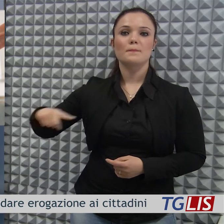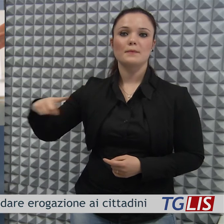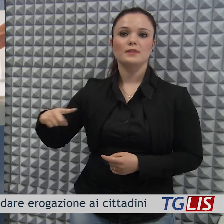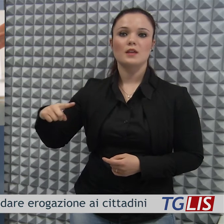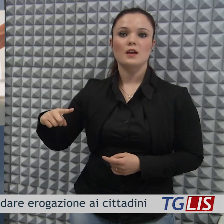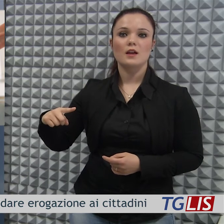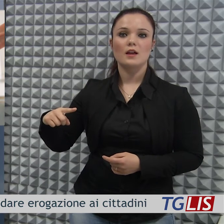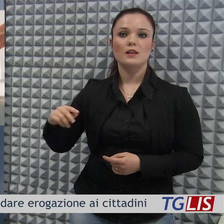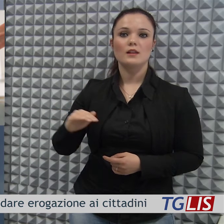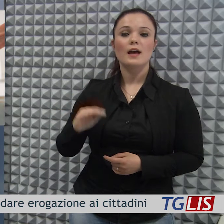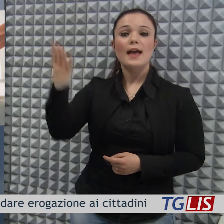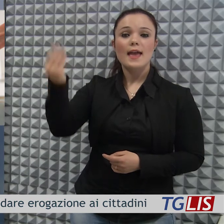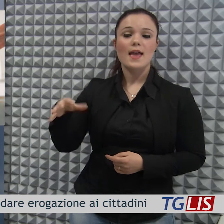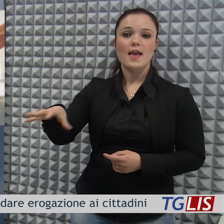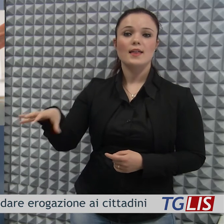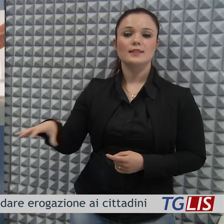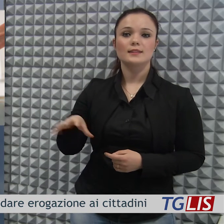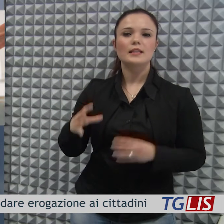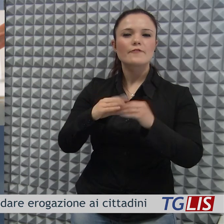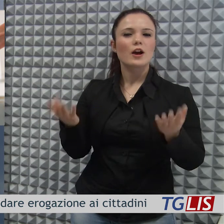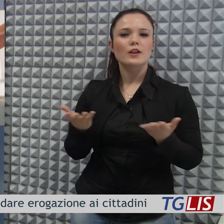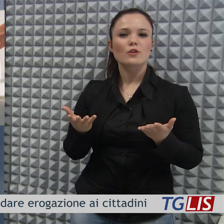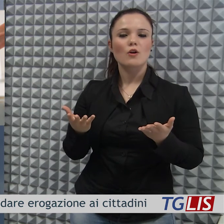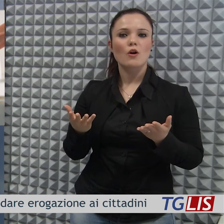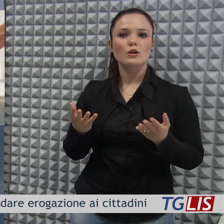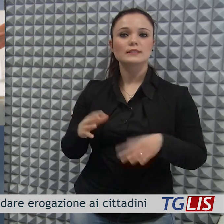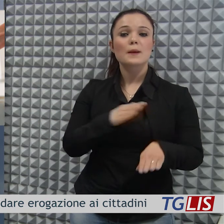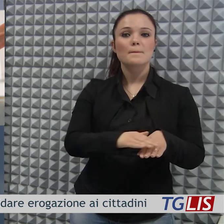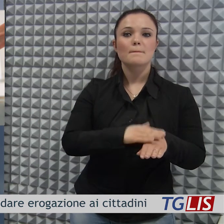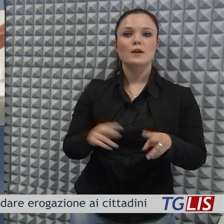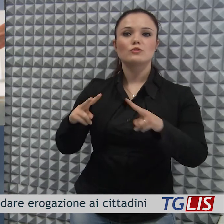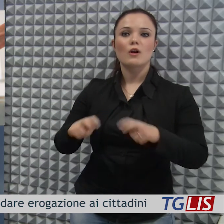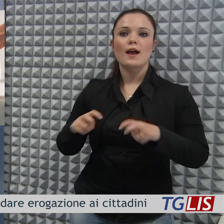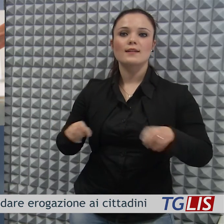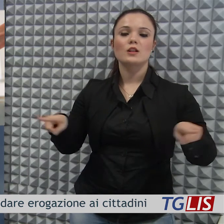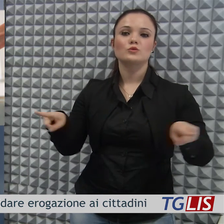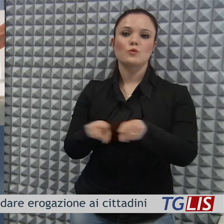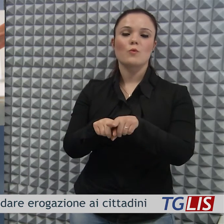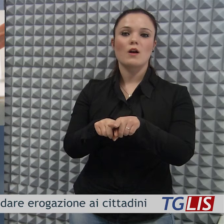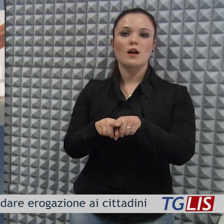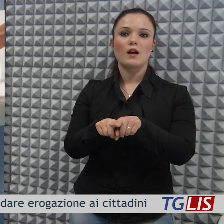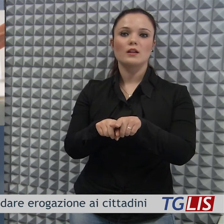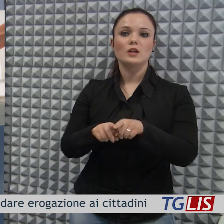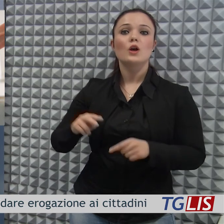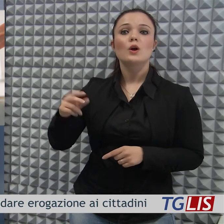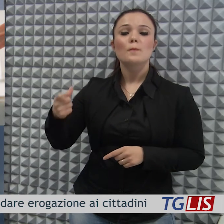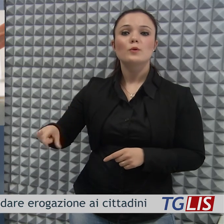Pittella, che gli enti preposti allineino le metodiche di analisi per dare risposte